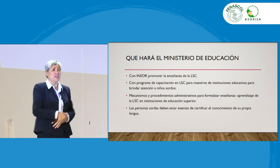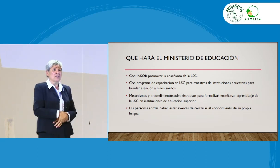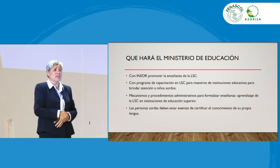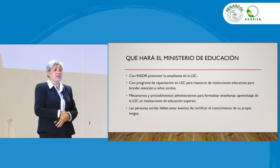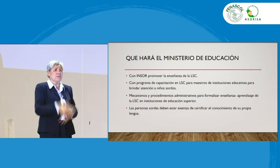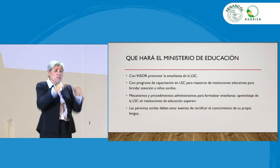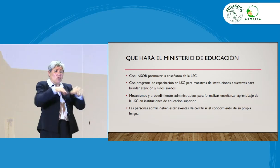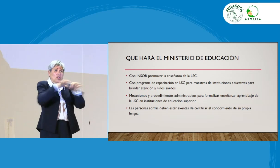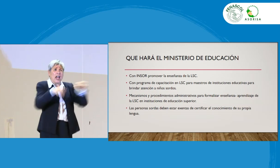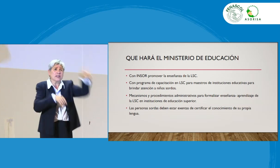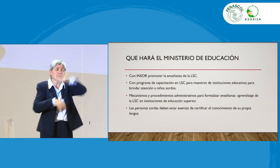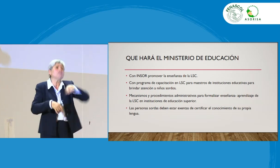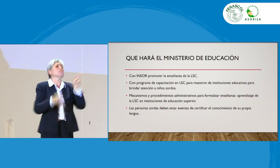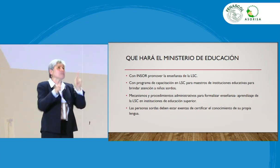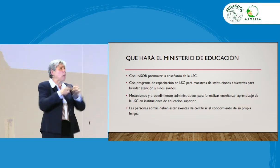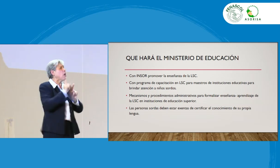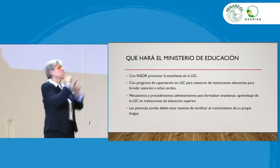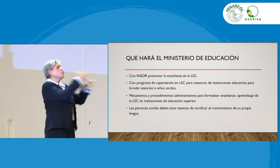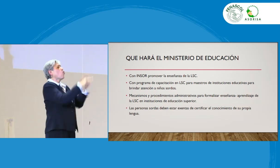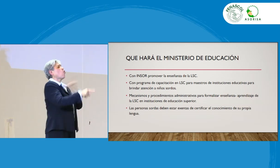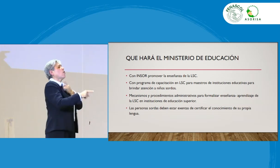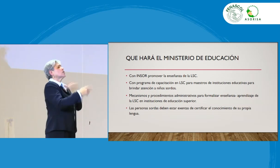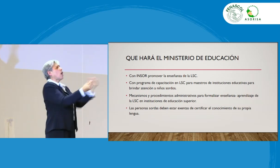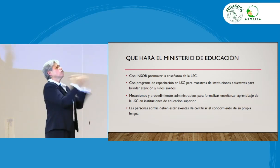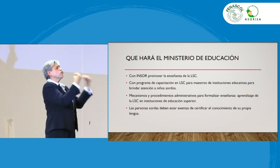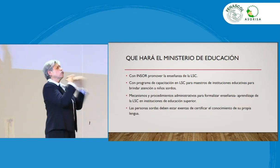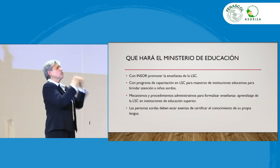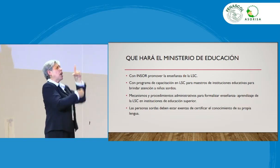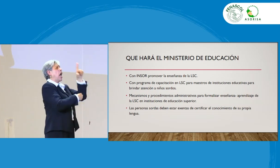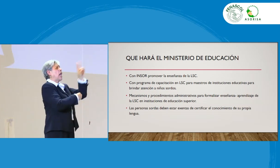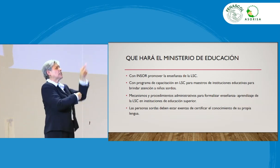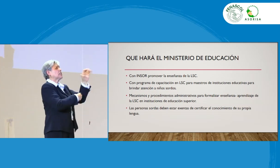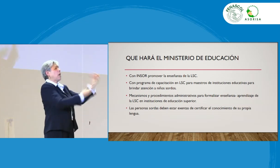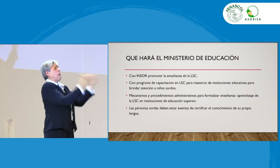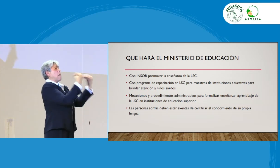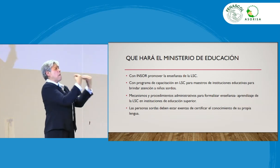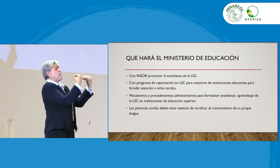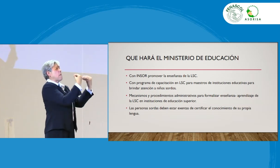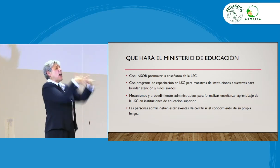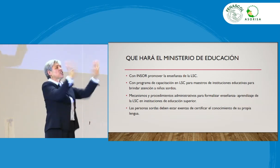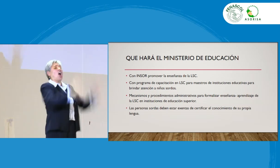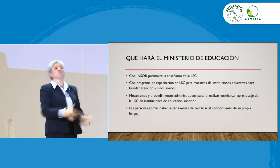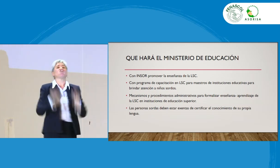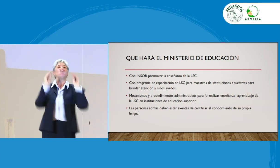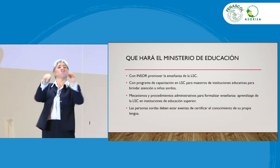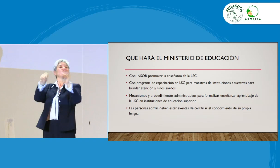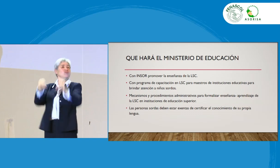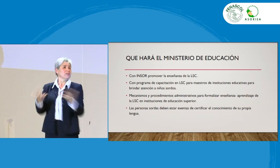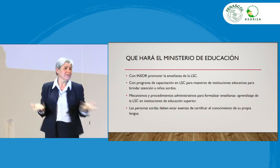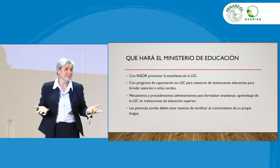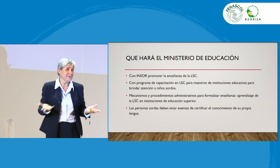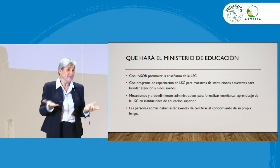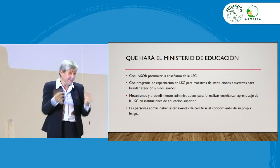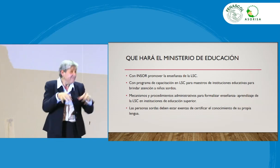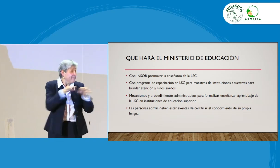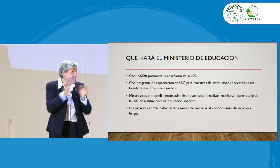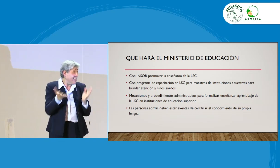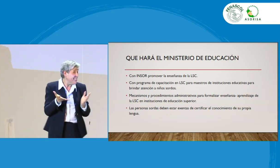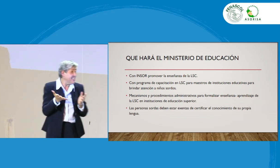lo es importante es que nosotros vamos a una universidad, aprendemos lengua de señas y ya, pues, se la enseñamos a otros, podría ser, entonces,